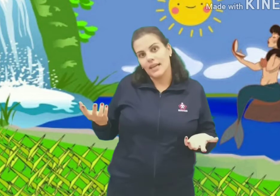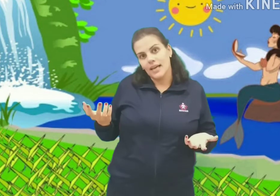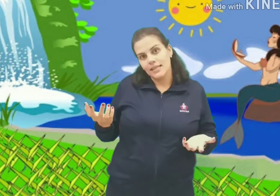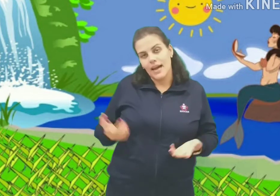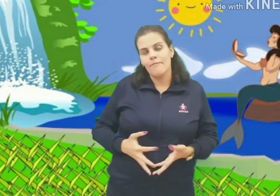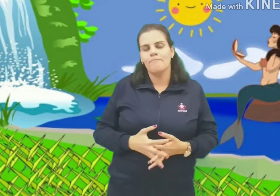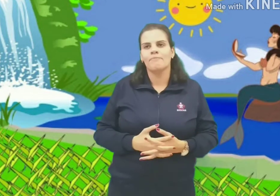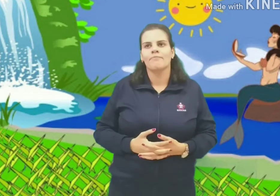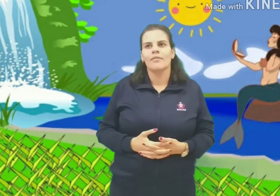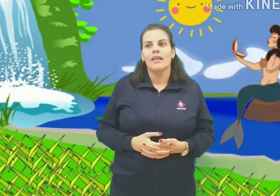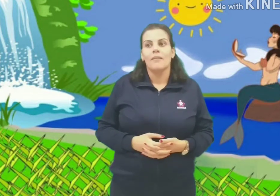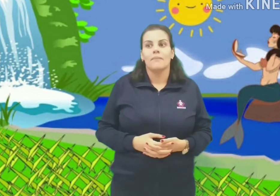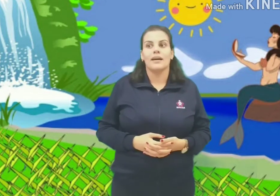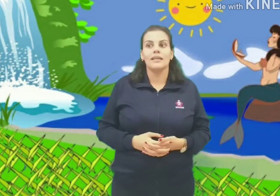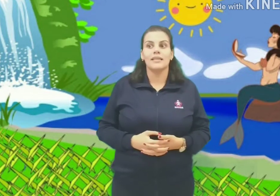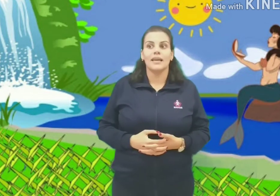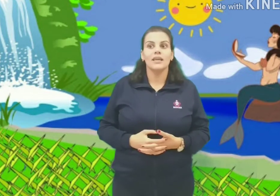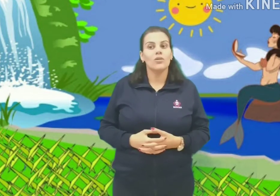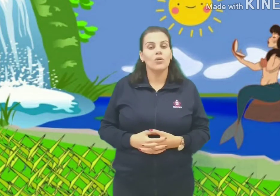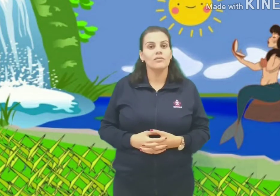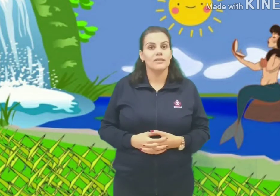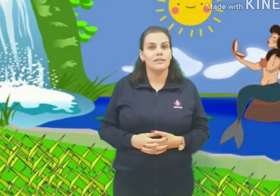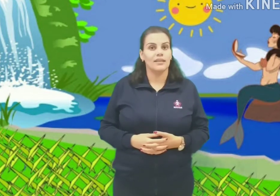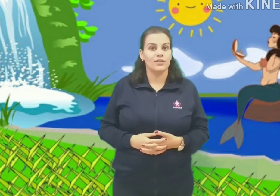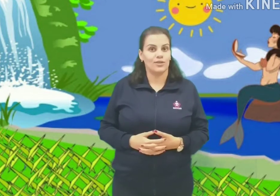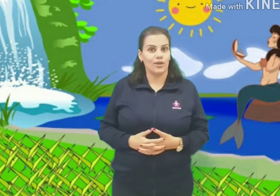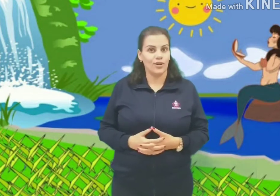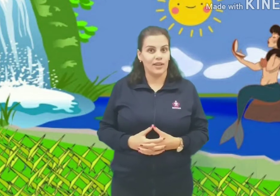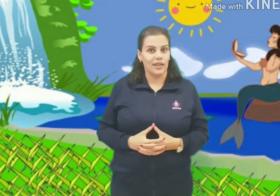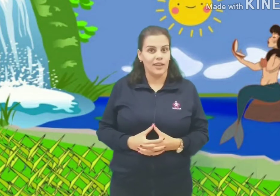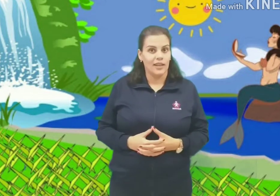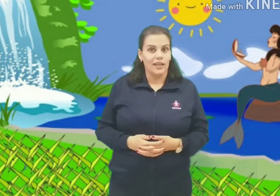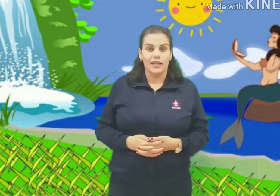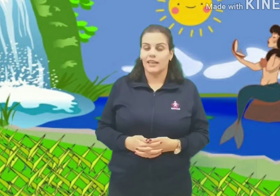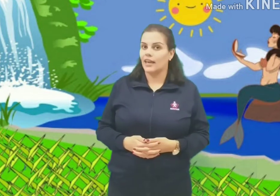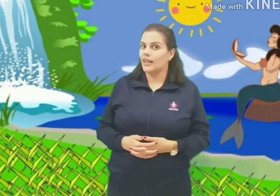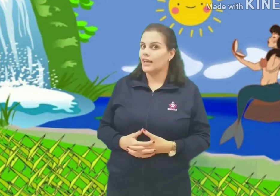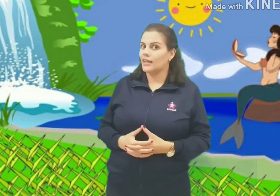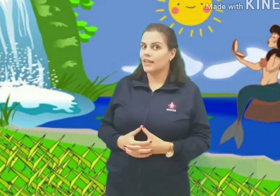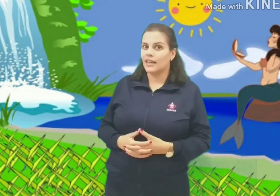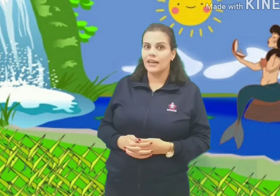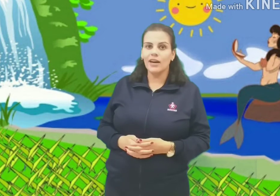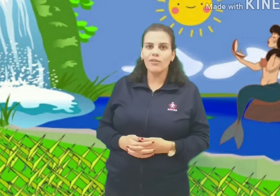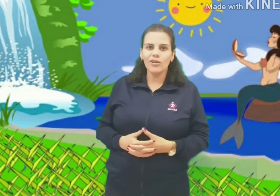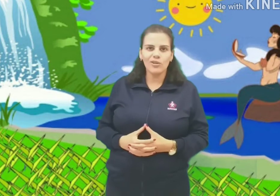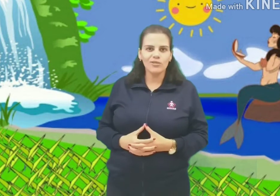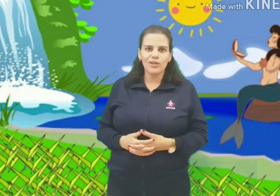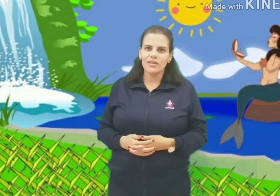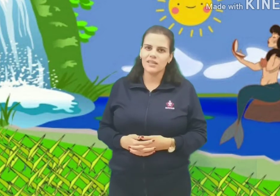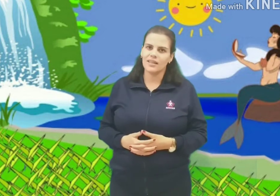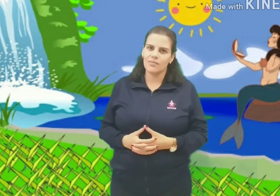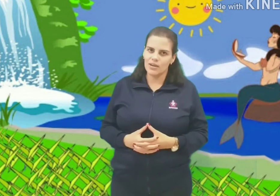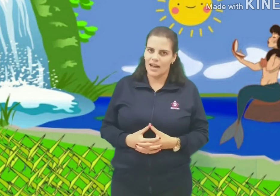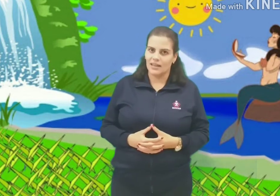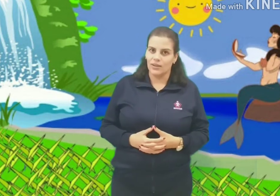casar. Mas aí, conta-se a história que ela ainda não encontrou esse namorado,